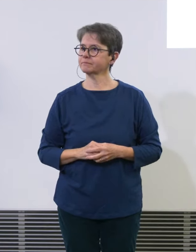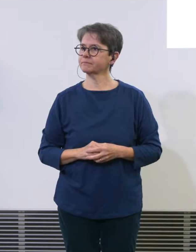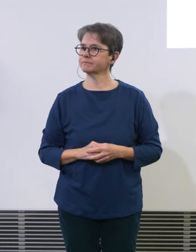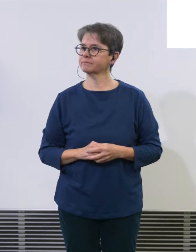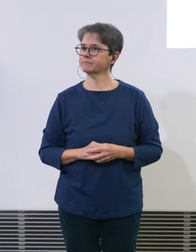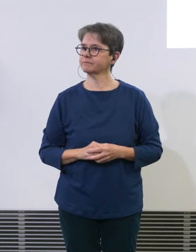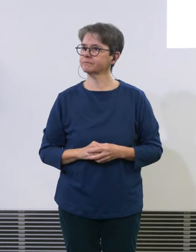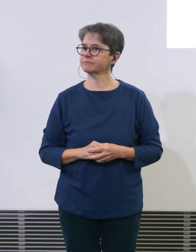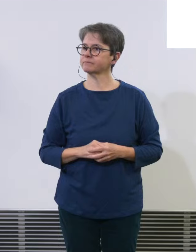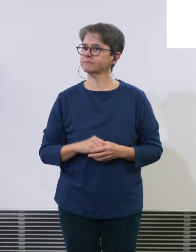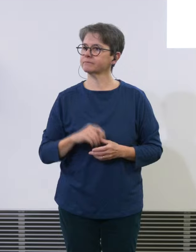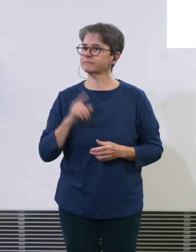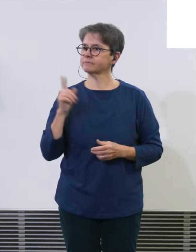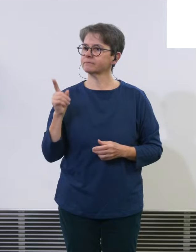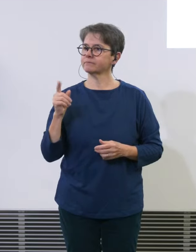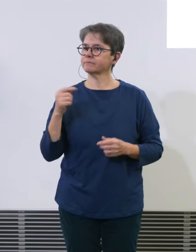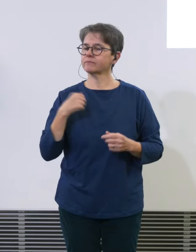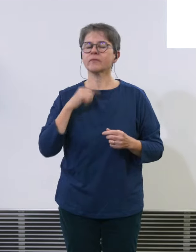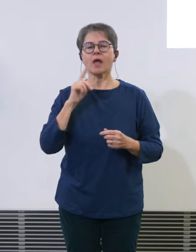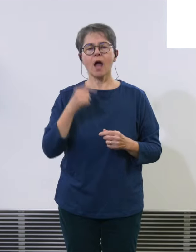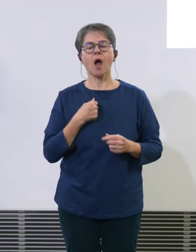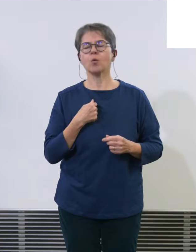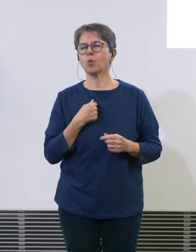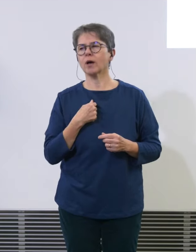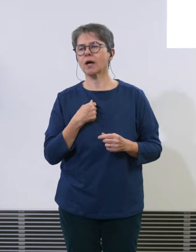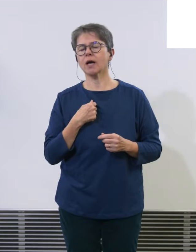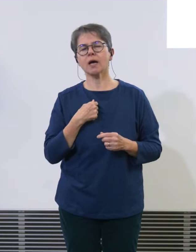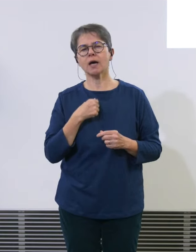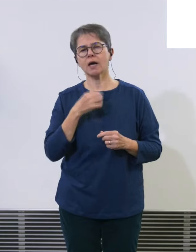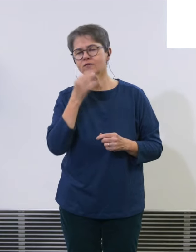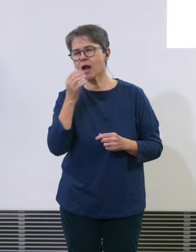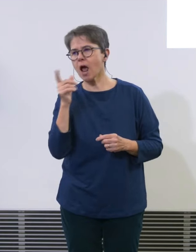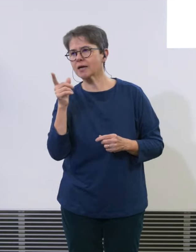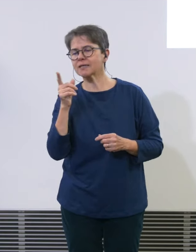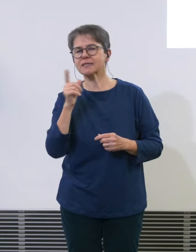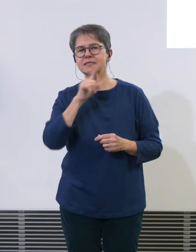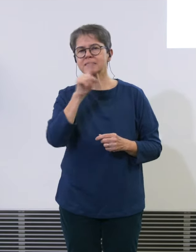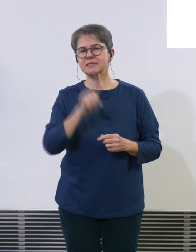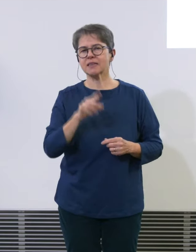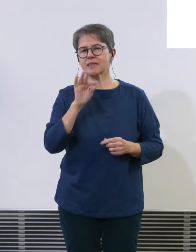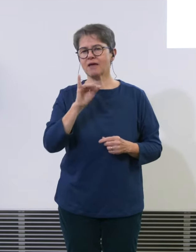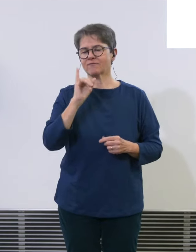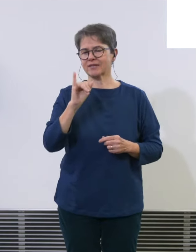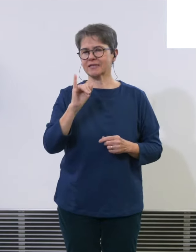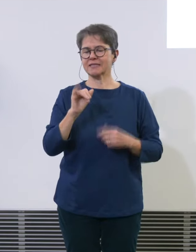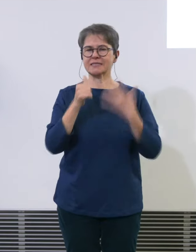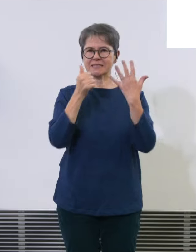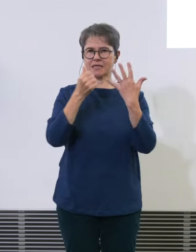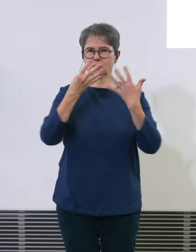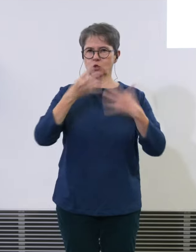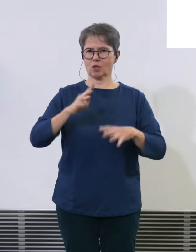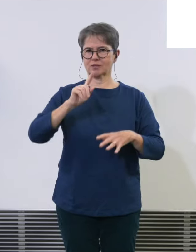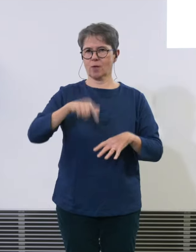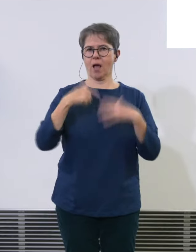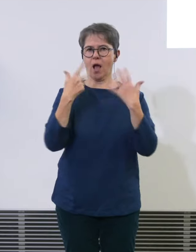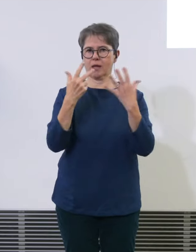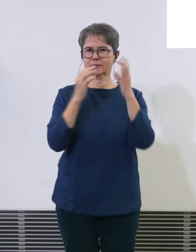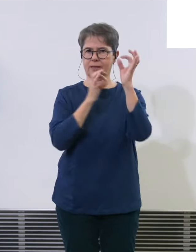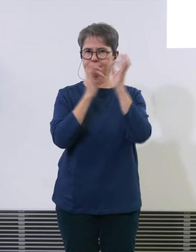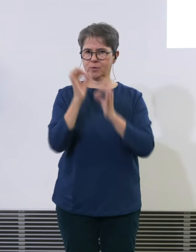zum ZDV sind 96,8% von den stark belästigten Personen